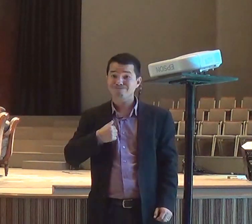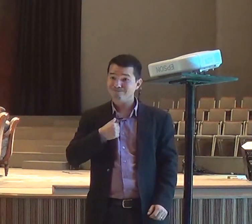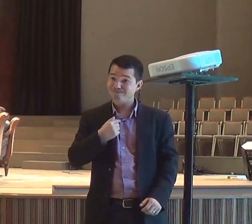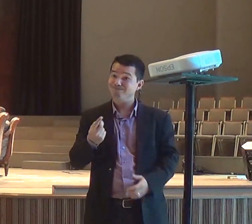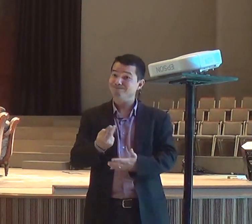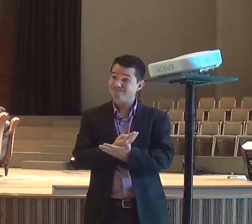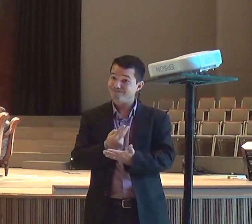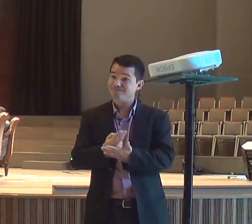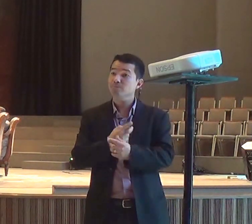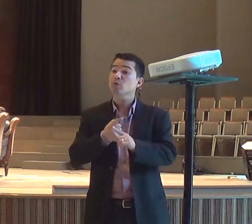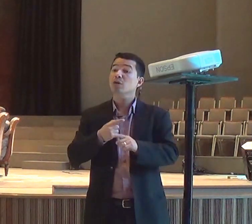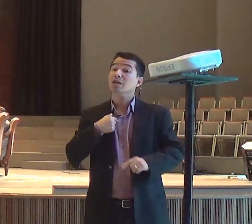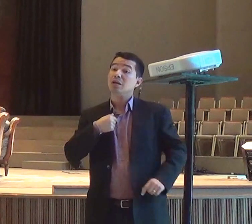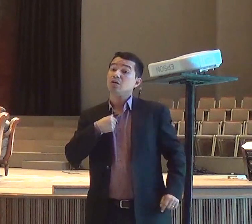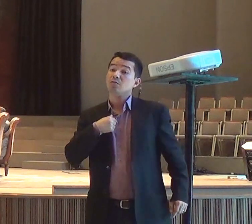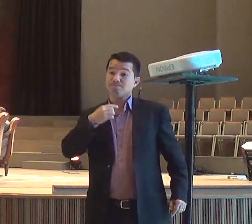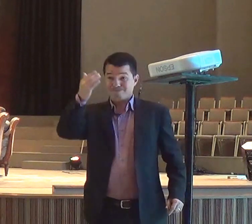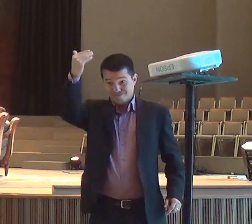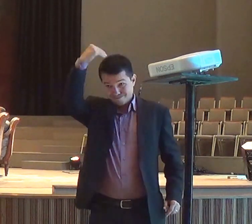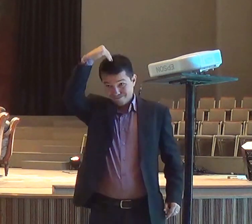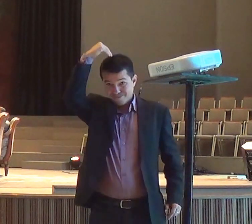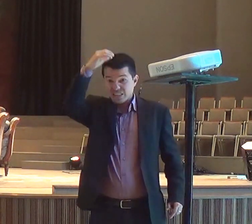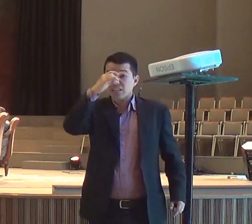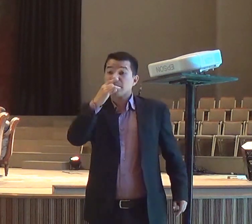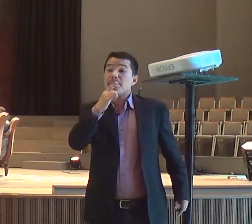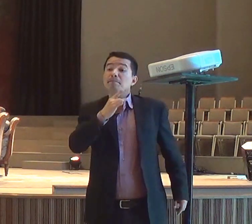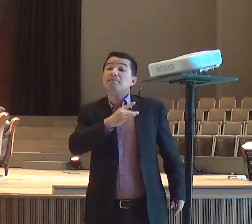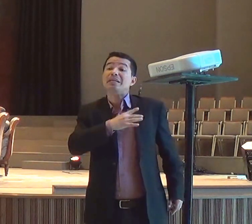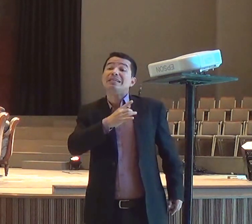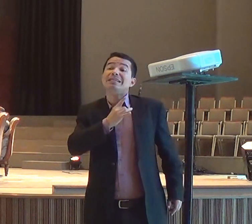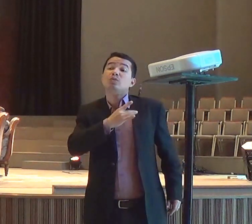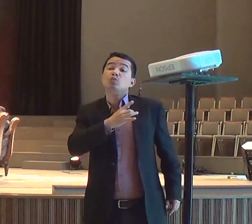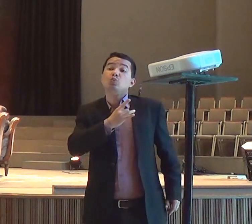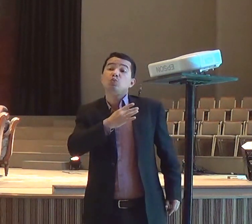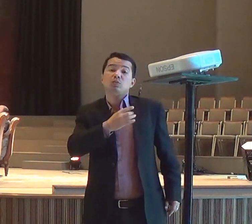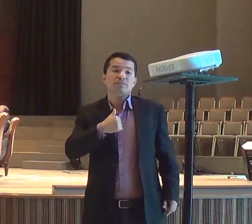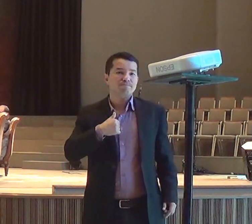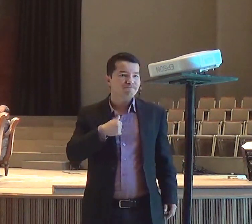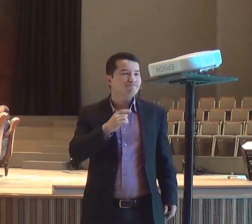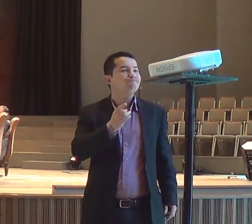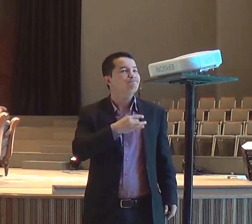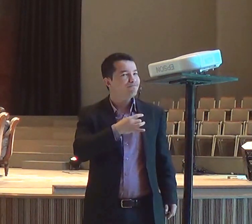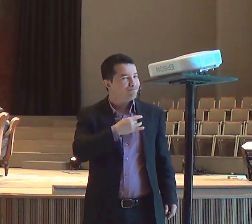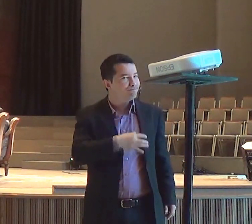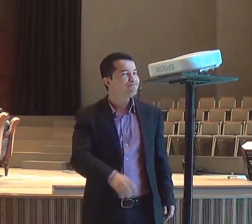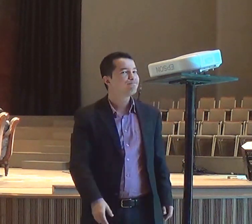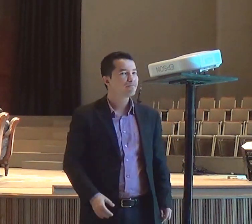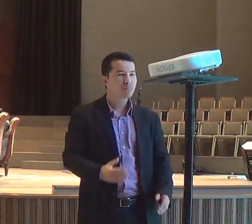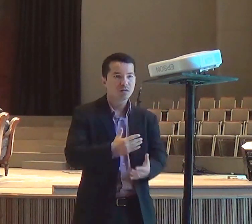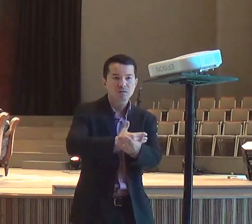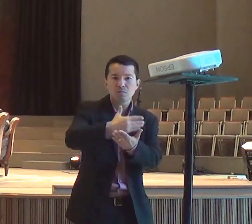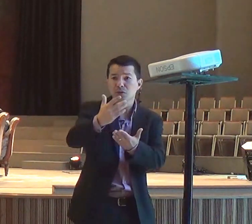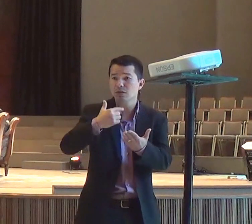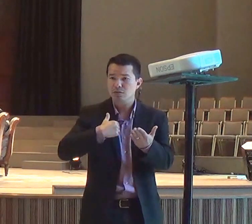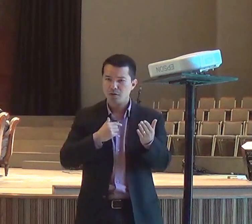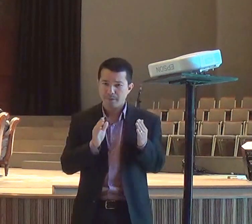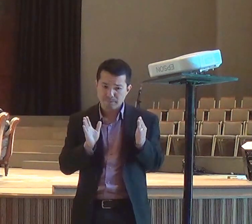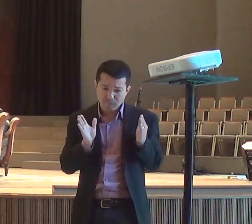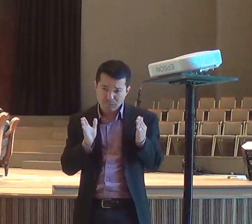medo, e sabe, aí a gente, vai cauterizando, a nossa consciência, o tempo, vai passando, a gente,